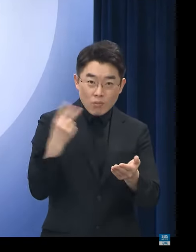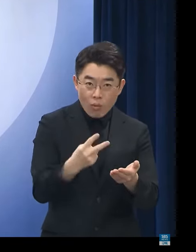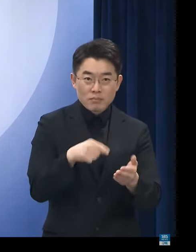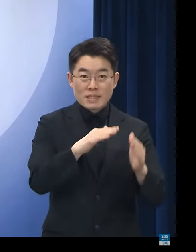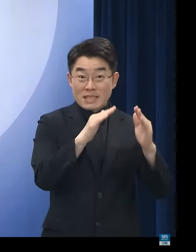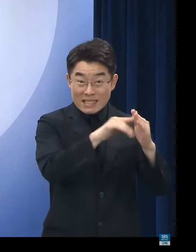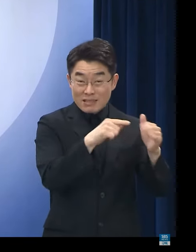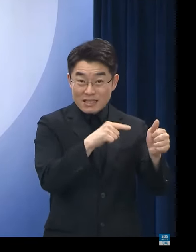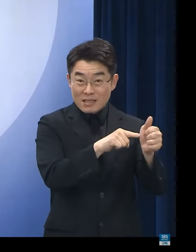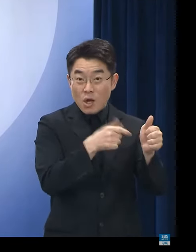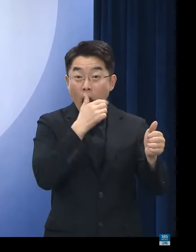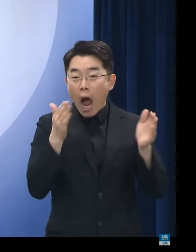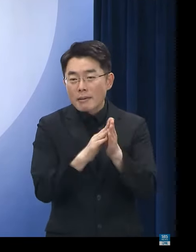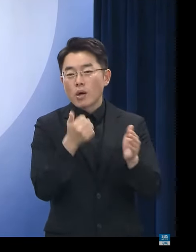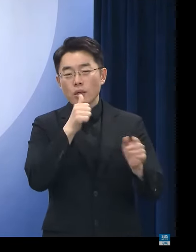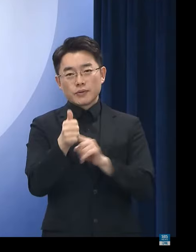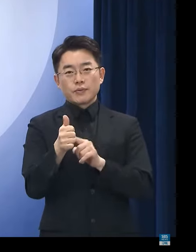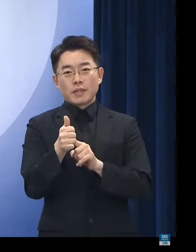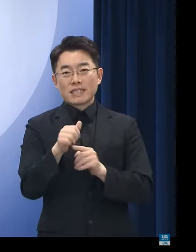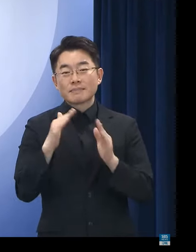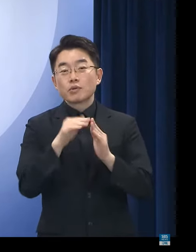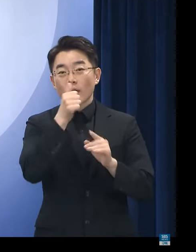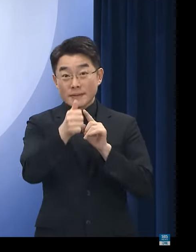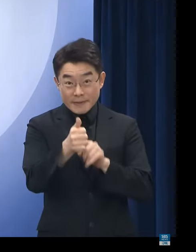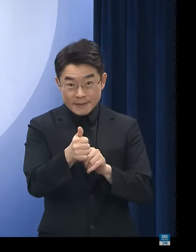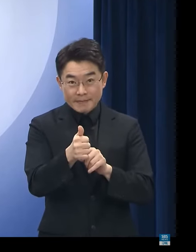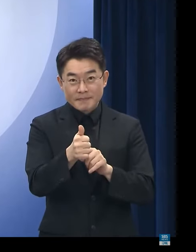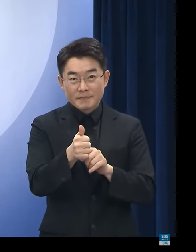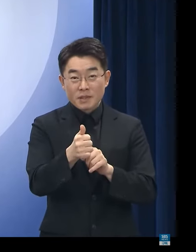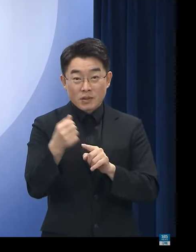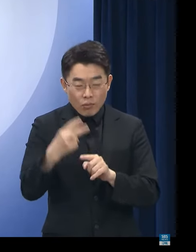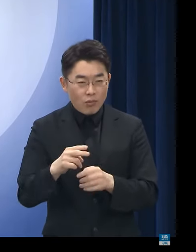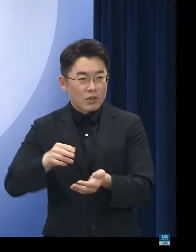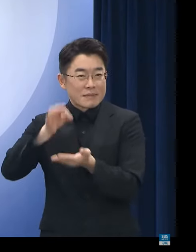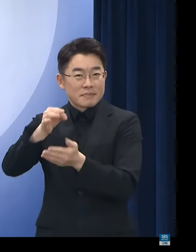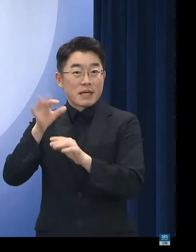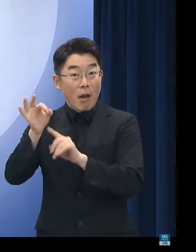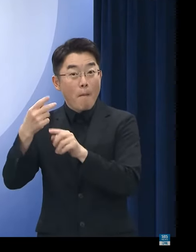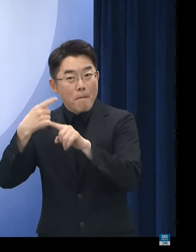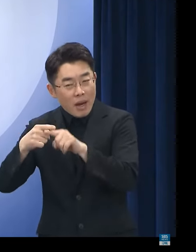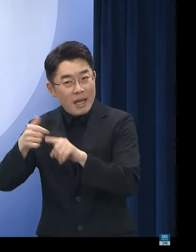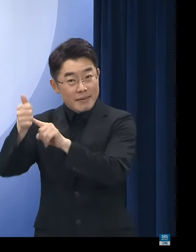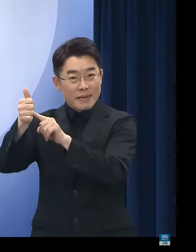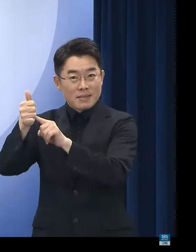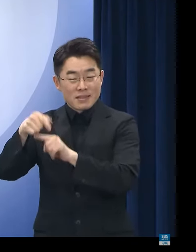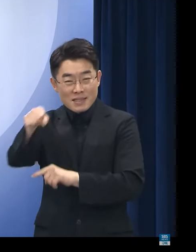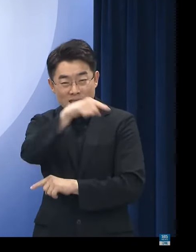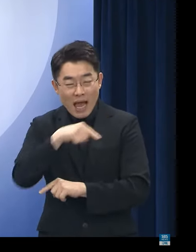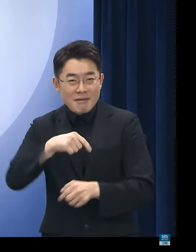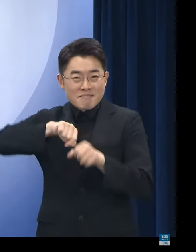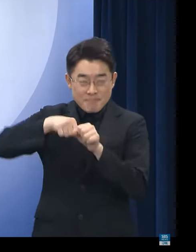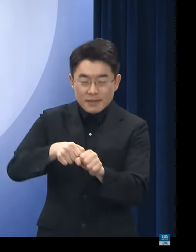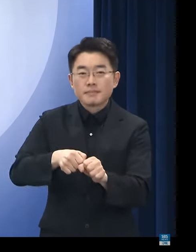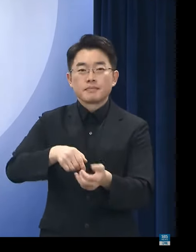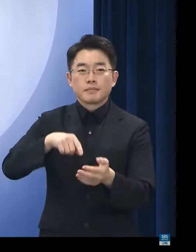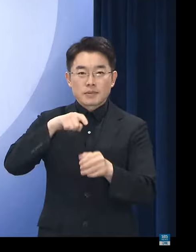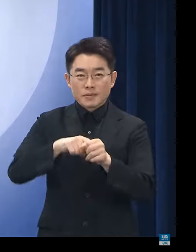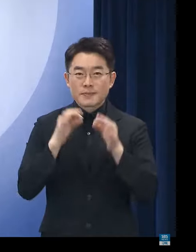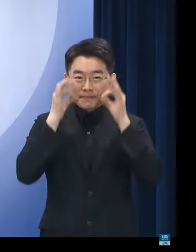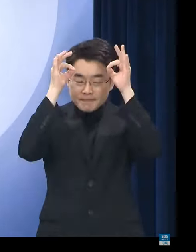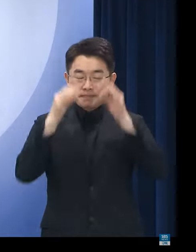그 범죄에 가담한 공인중개사나 컨설팅업자 등에 대해서도 엄중한 법의 심판을 받도록 하겠습니다.